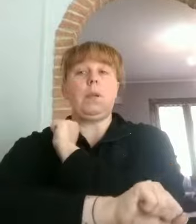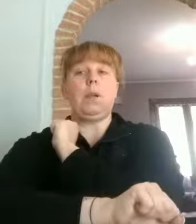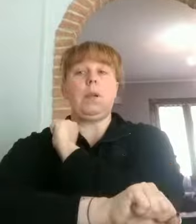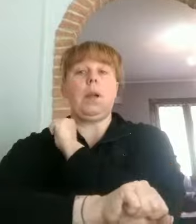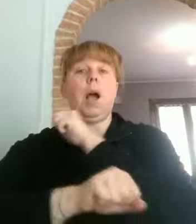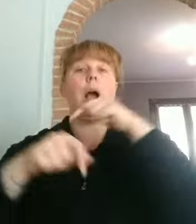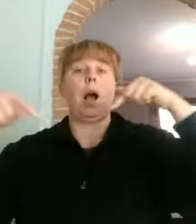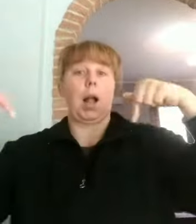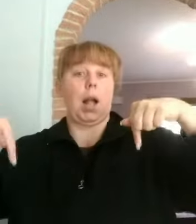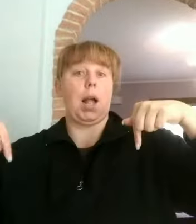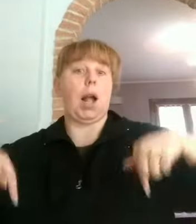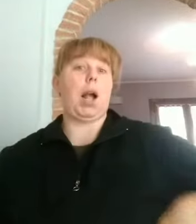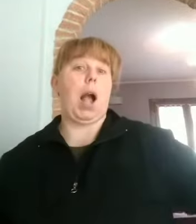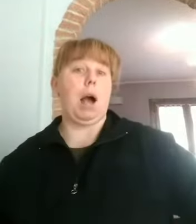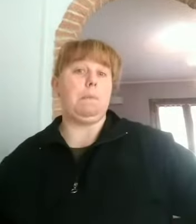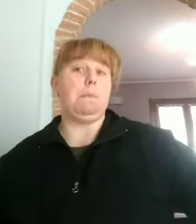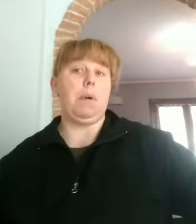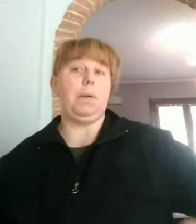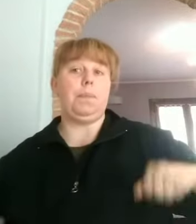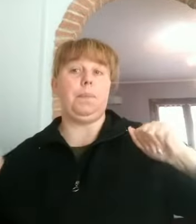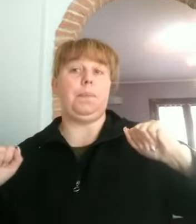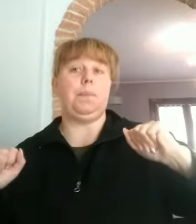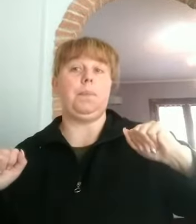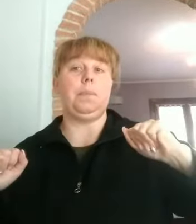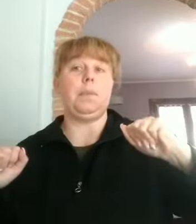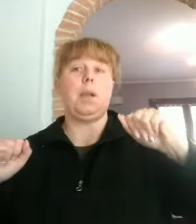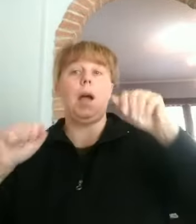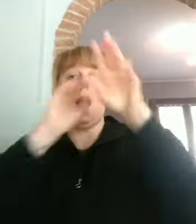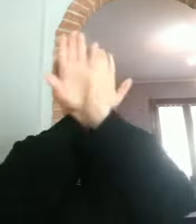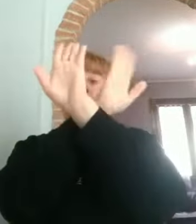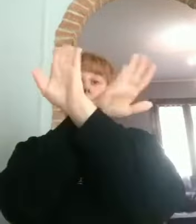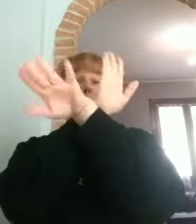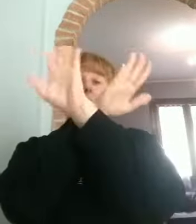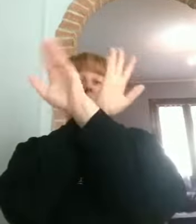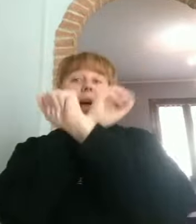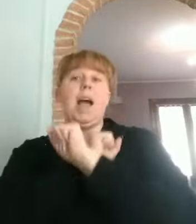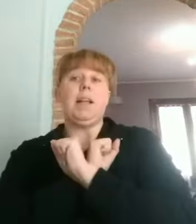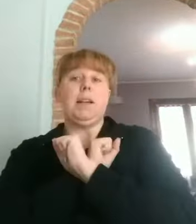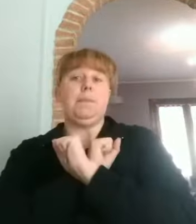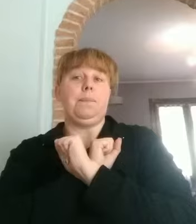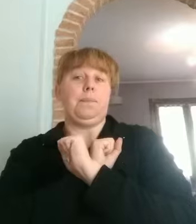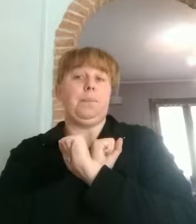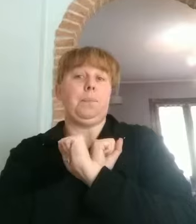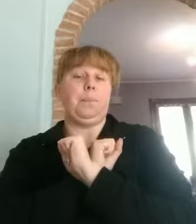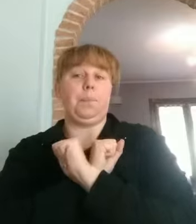gambe, legs e i miei piedi. Fit.